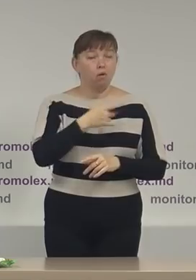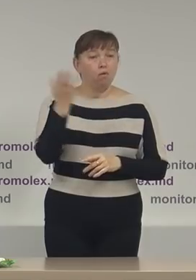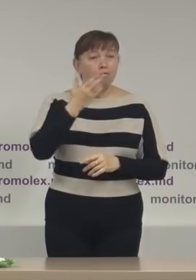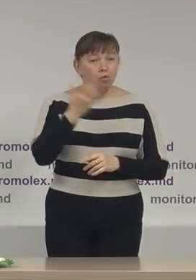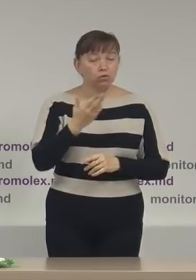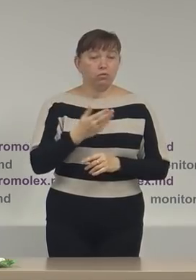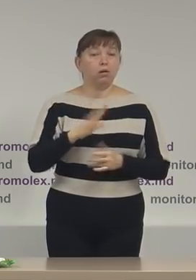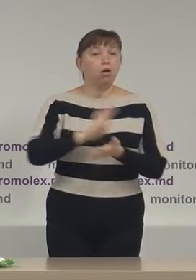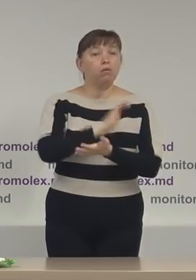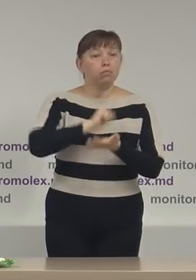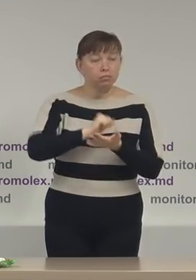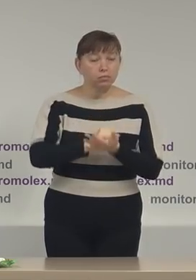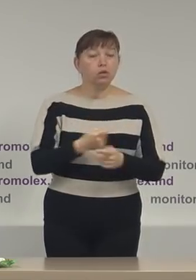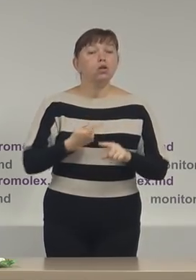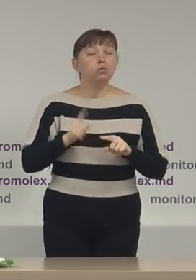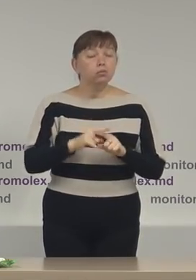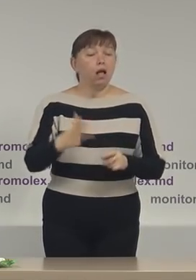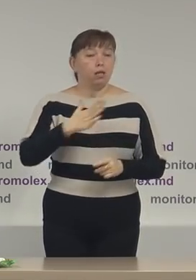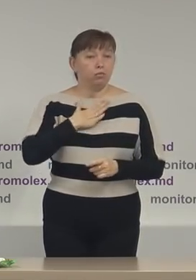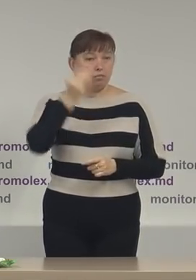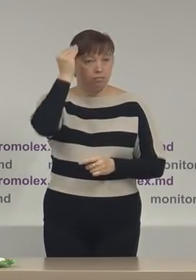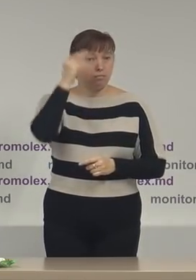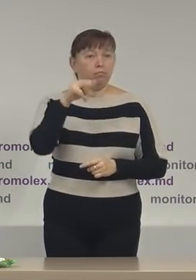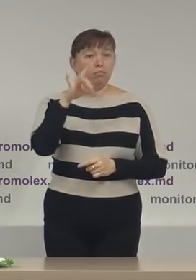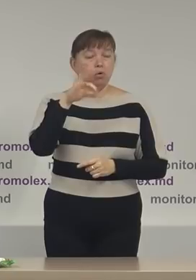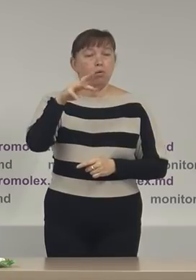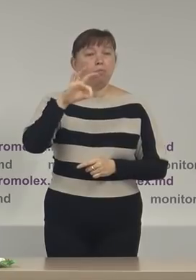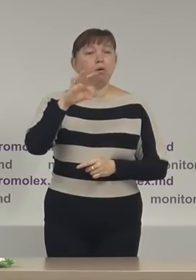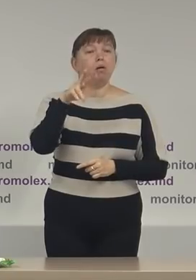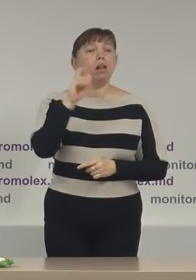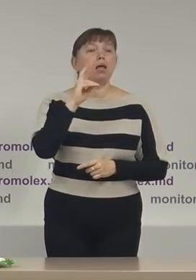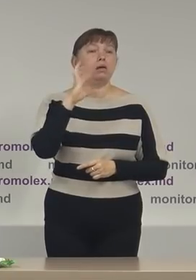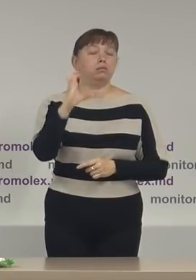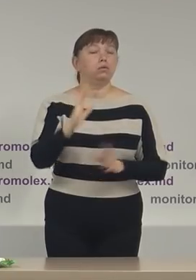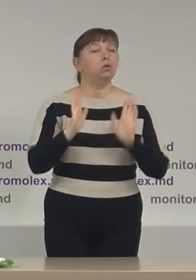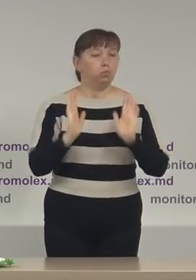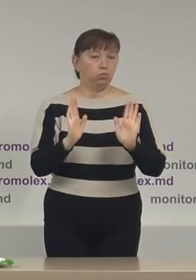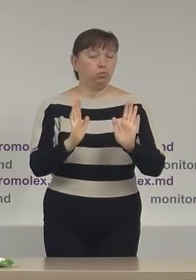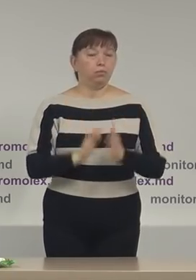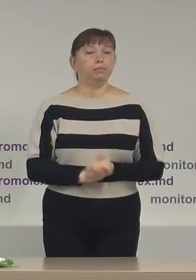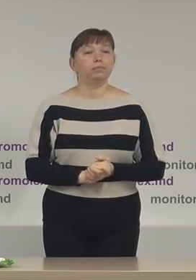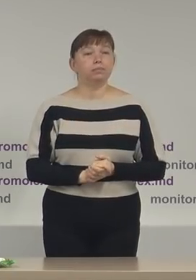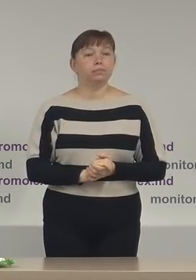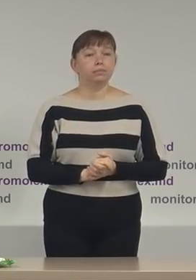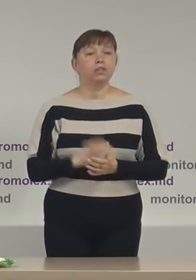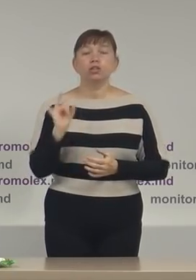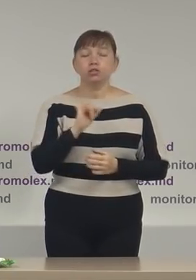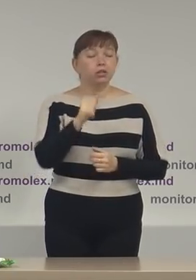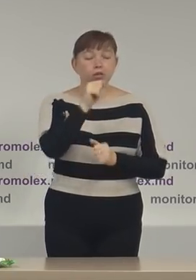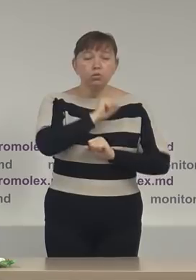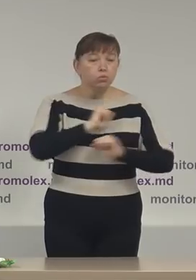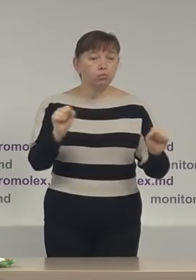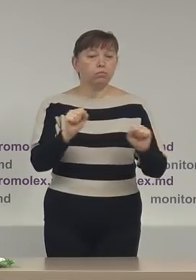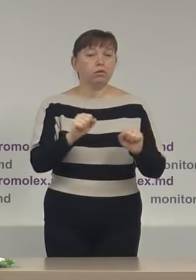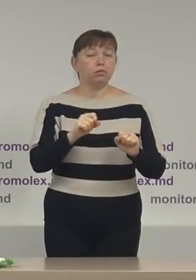conferințelor de presă aparține misiunii, această opinie aparține misiunii de observare Promolex și nu poate fi